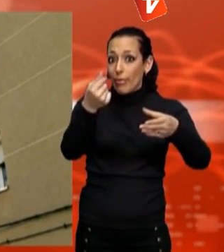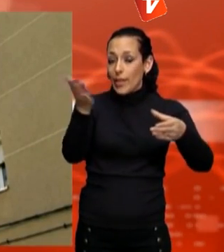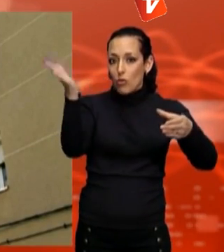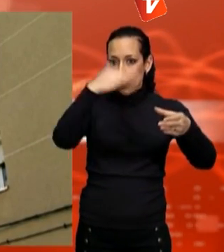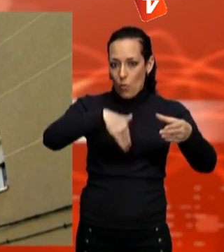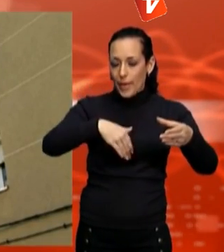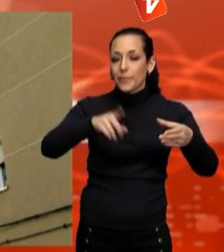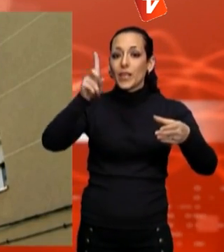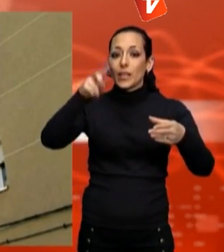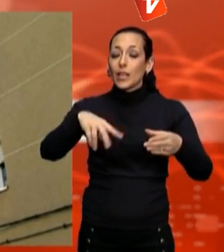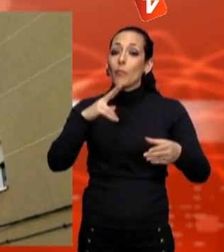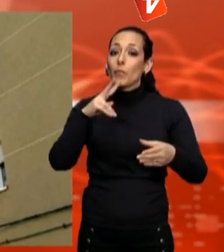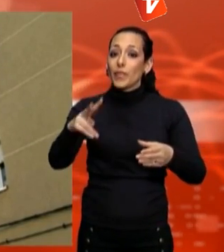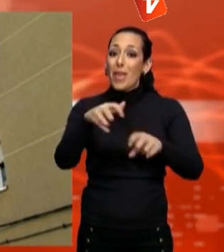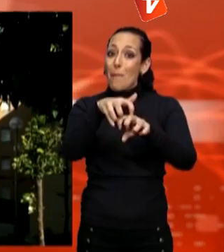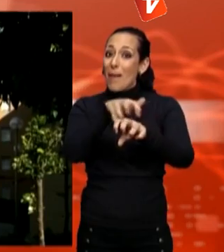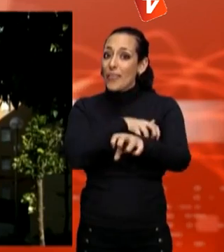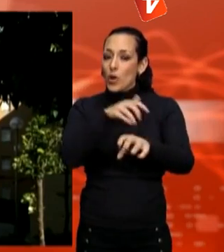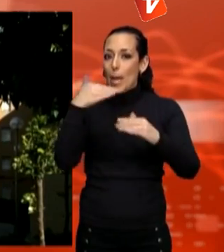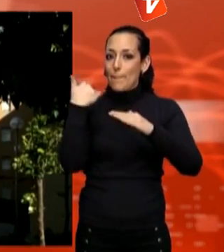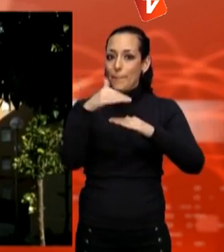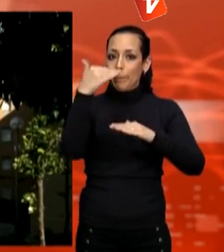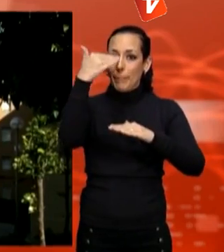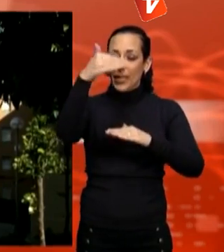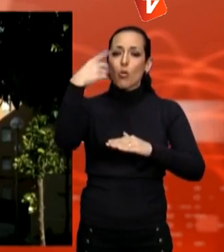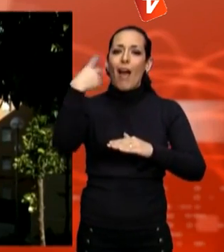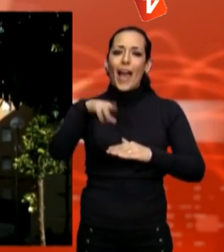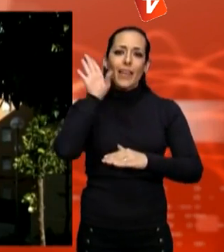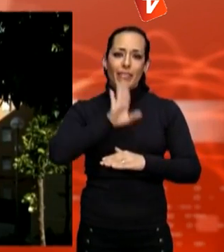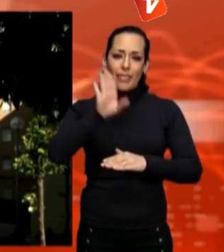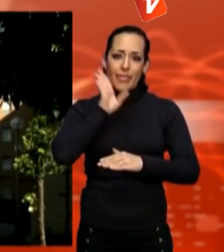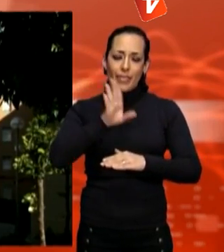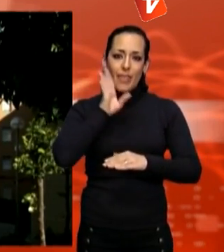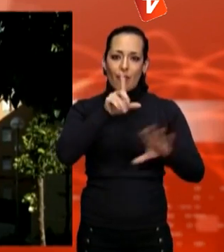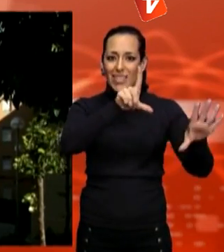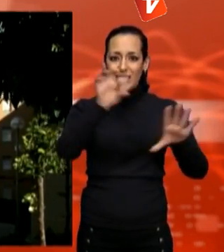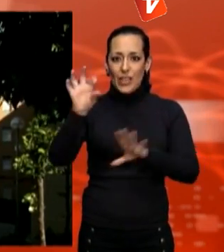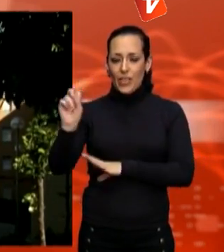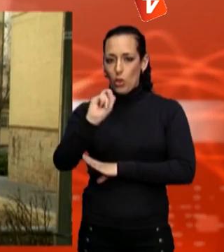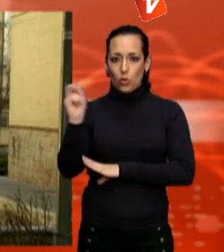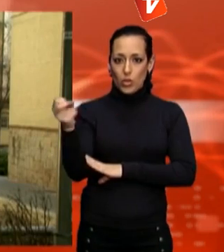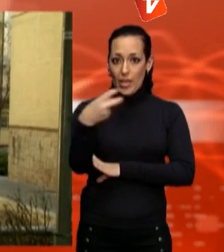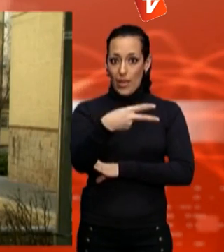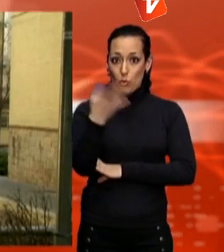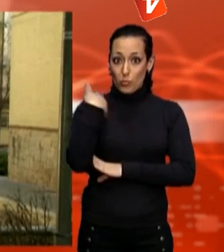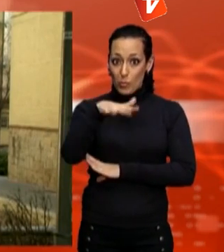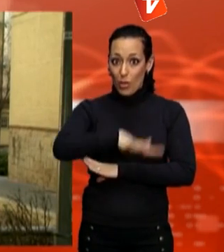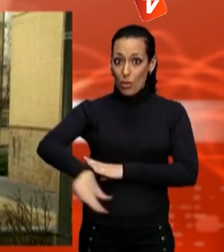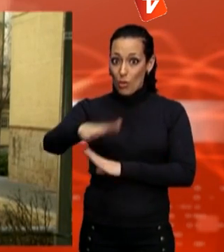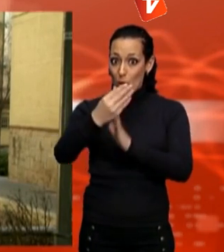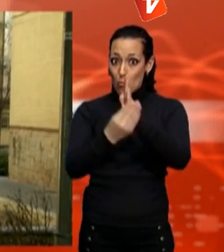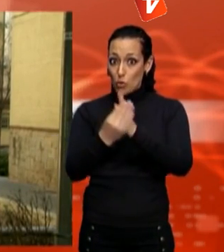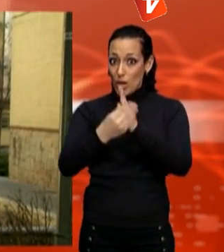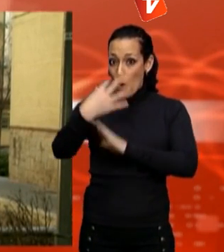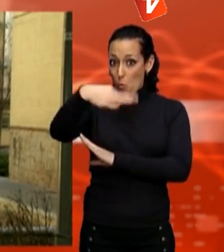són propietat de les entitats financeres té un deute d'uns 700 euros. Només en aquest barri els bancs deuen més de 140